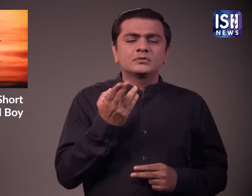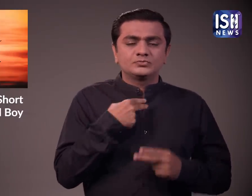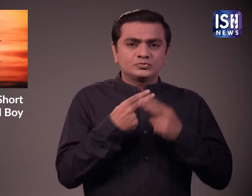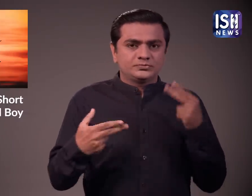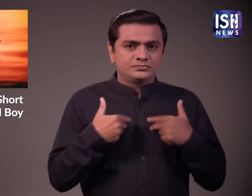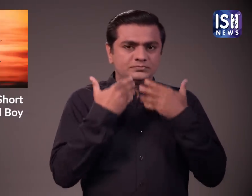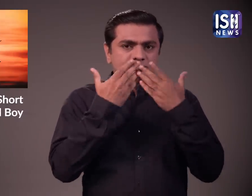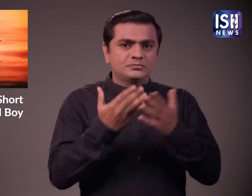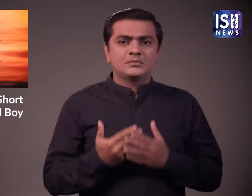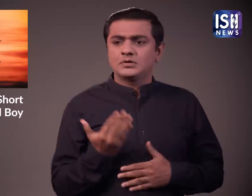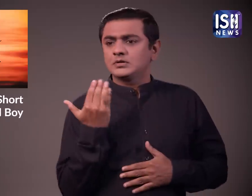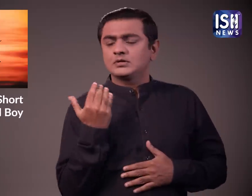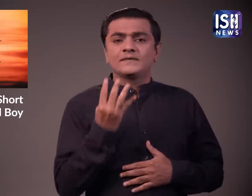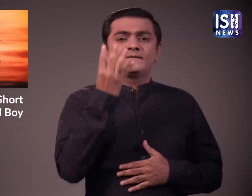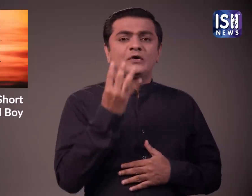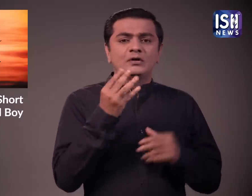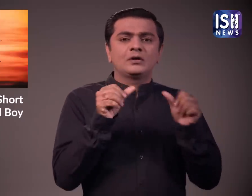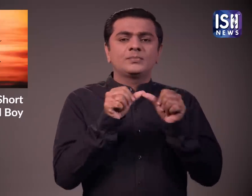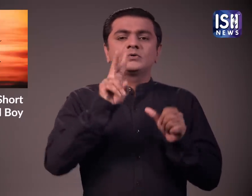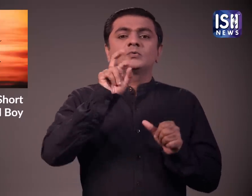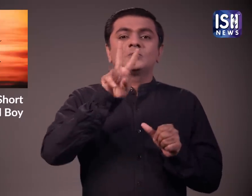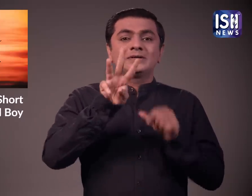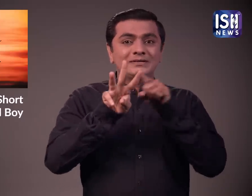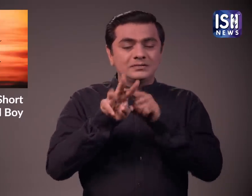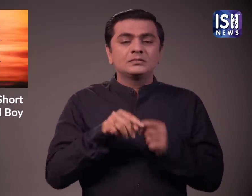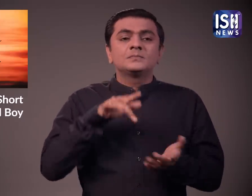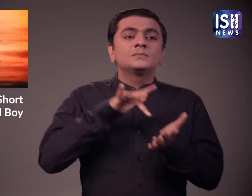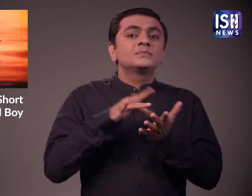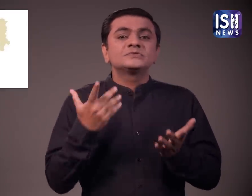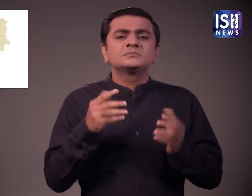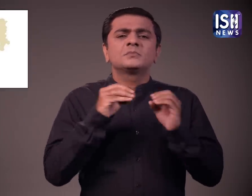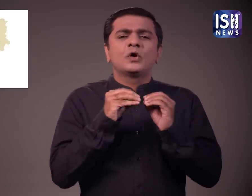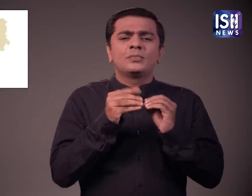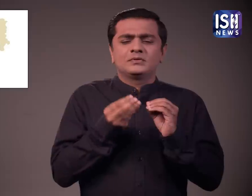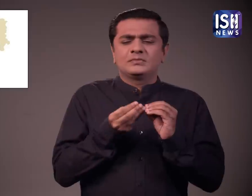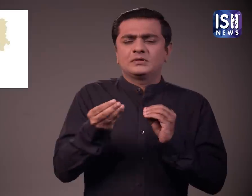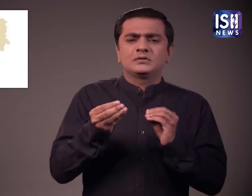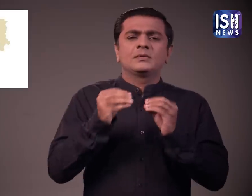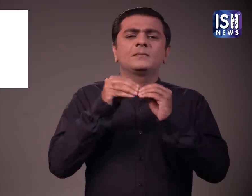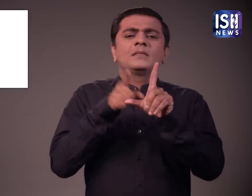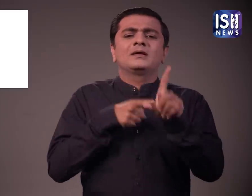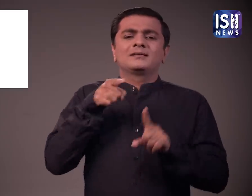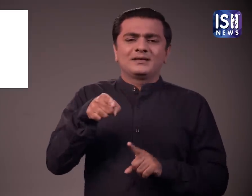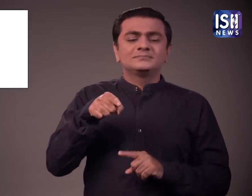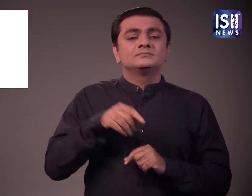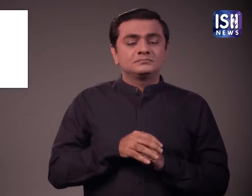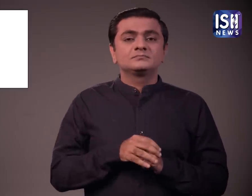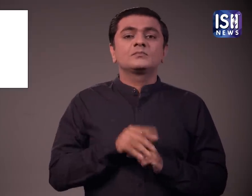मैं आपको इसके बारे में बताता हूँ चार अप्रेल 2023 को मुंबई के पास भाएंदर में रहने वाला